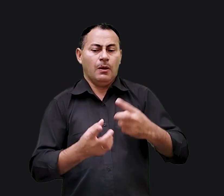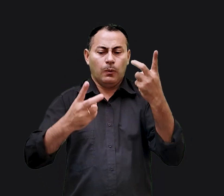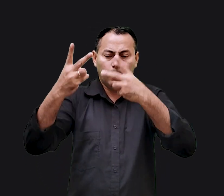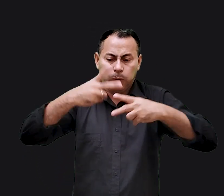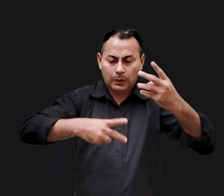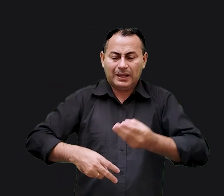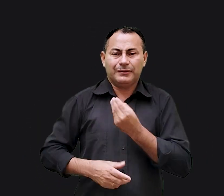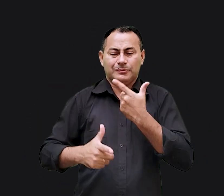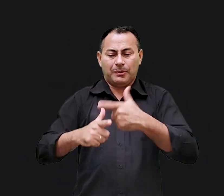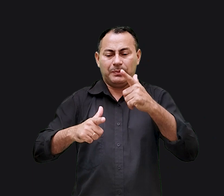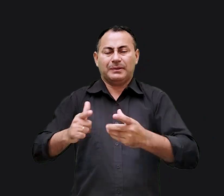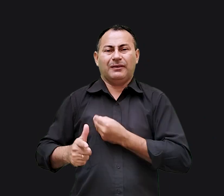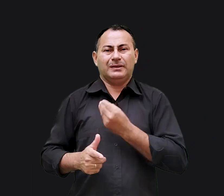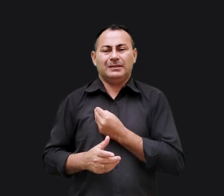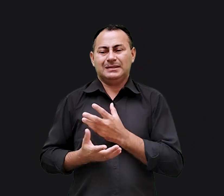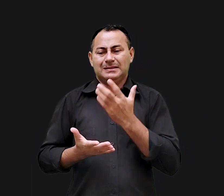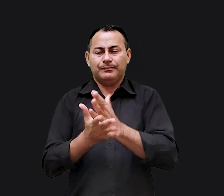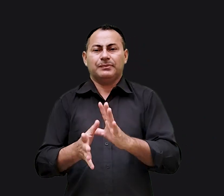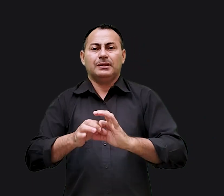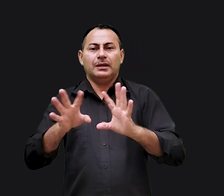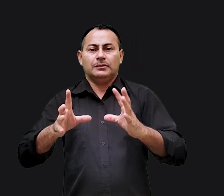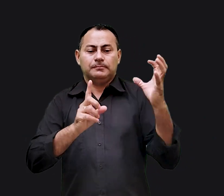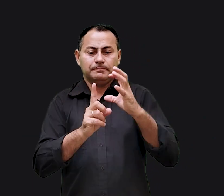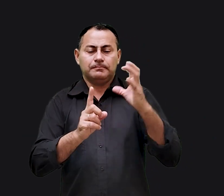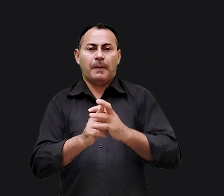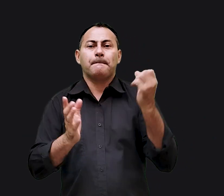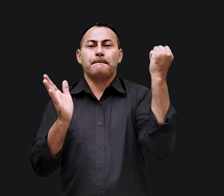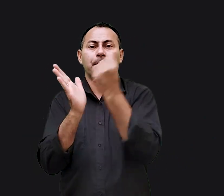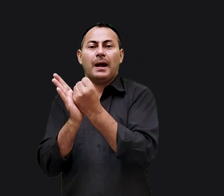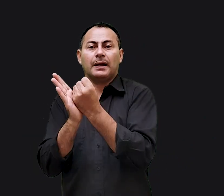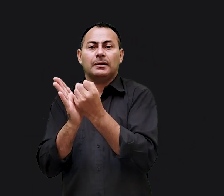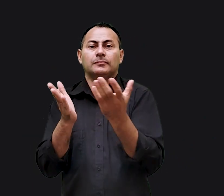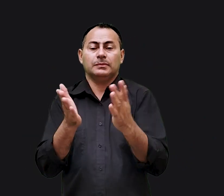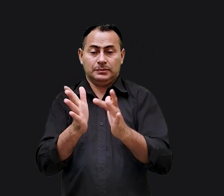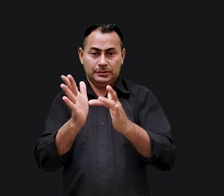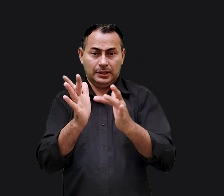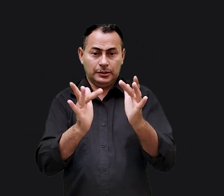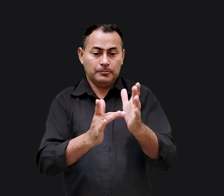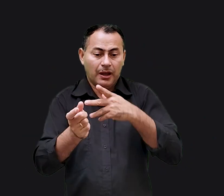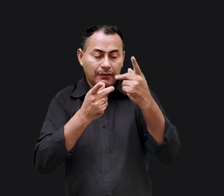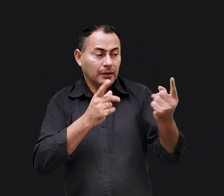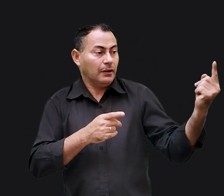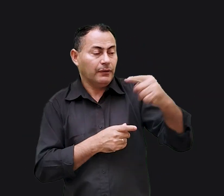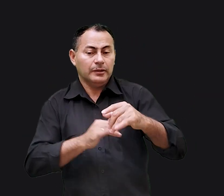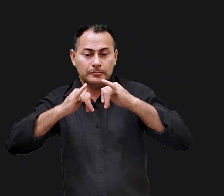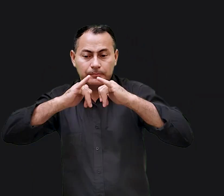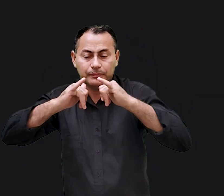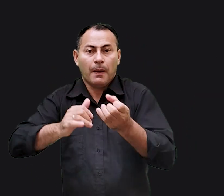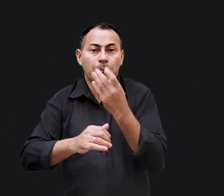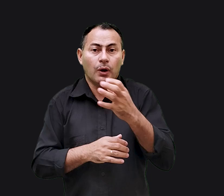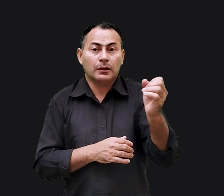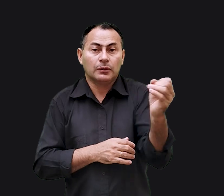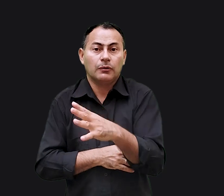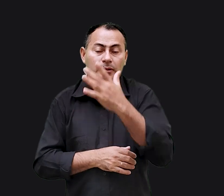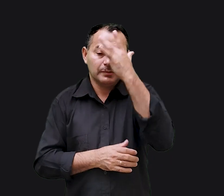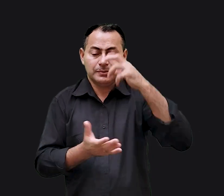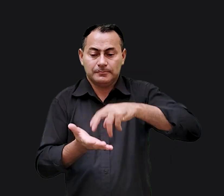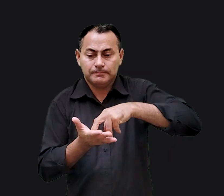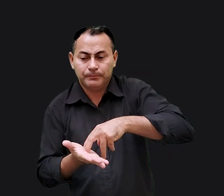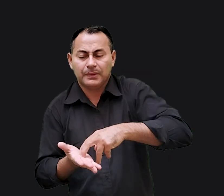aguentam as tempestades da vida. As tempestades deixam feridas e marcas. Jesus disse que veio para pregar as boas novas aos